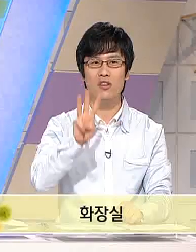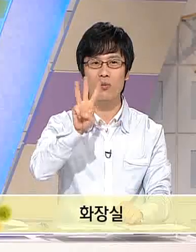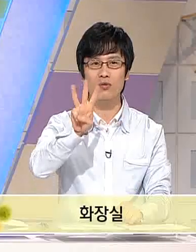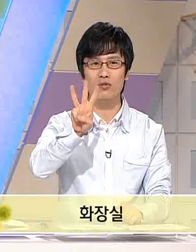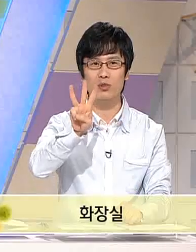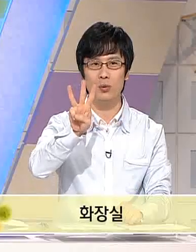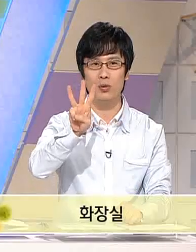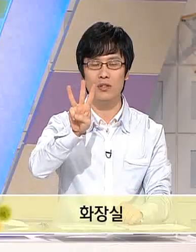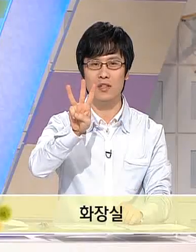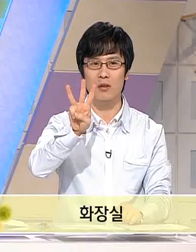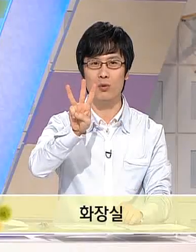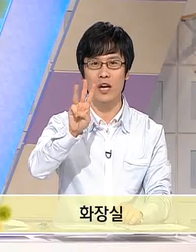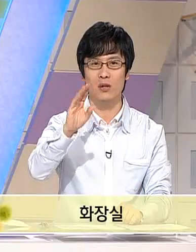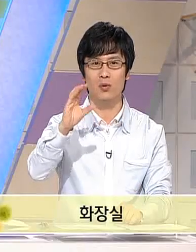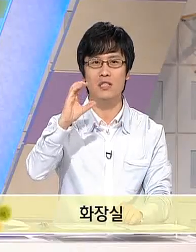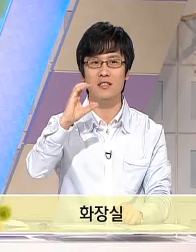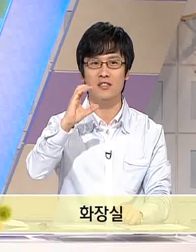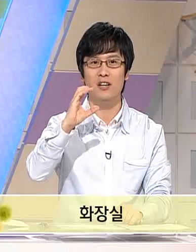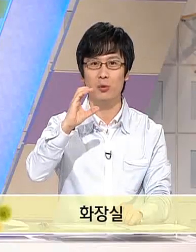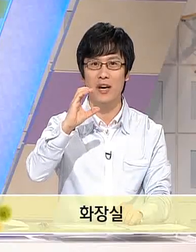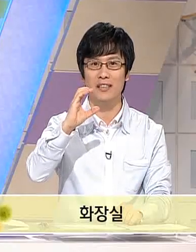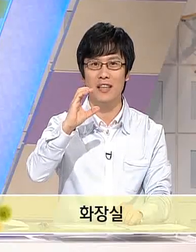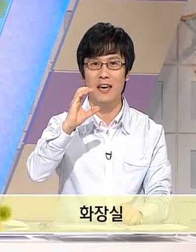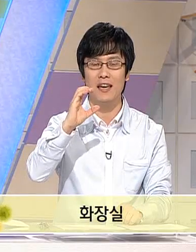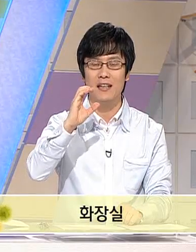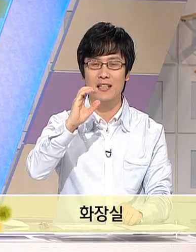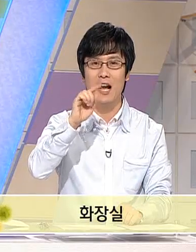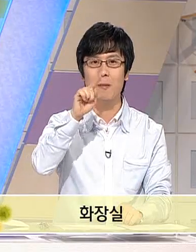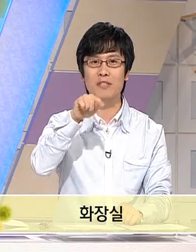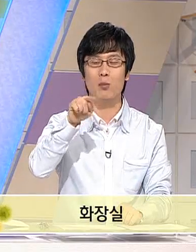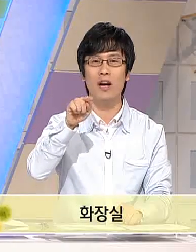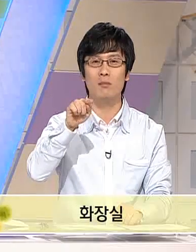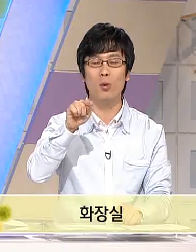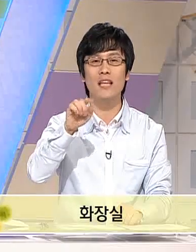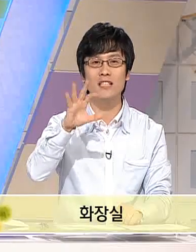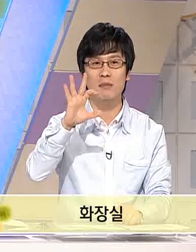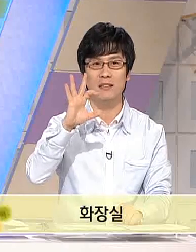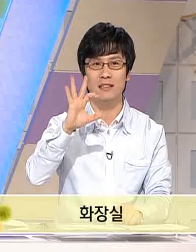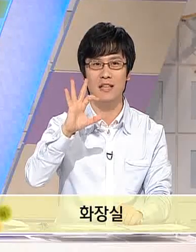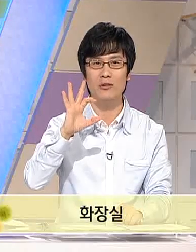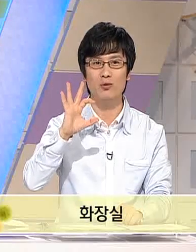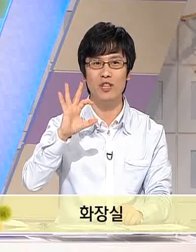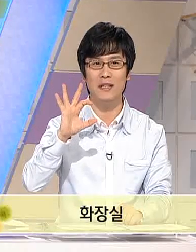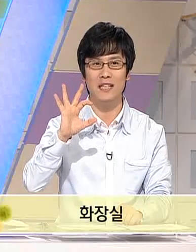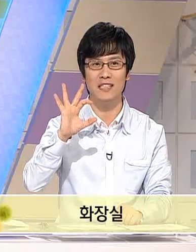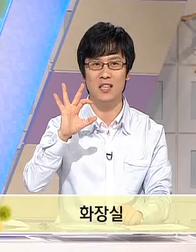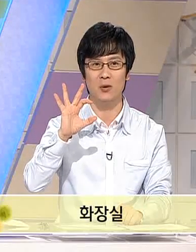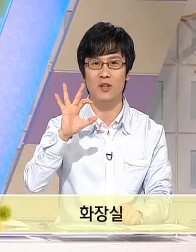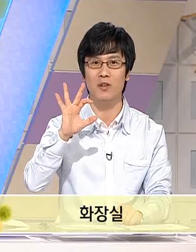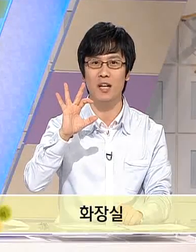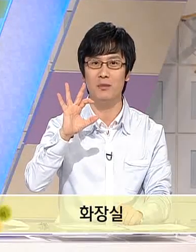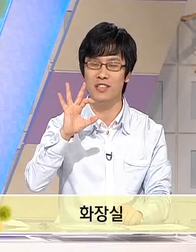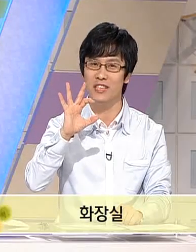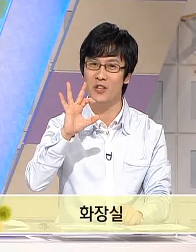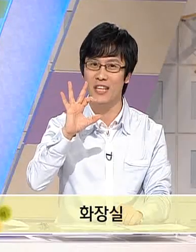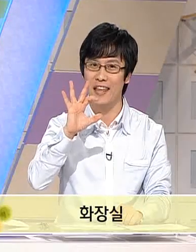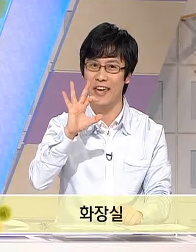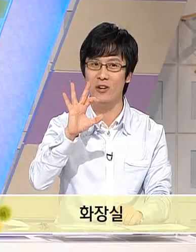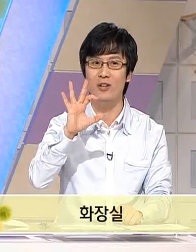W는 이런 모양이고 C는 이러한 모양인데 자 알파벳의 모양을 본따서 만든 한국형 화장실이라고 설명을 한 번 드린 기억이 나네요.